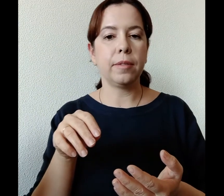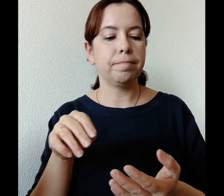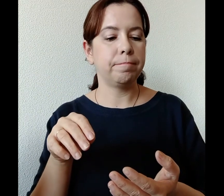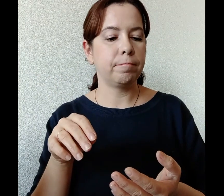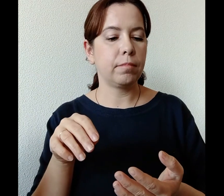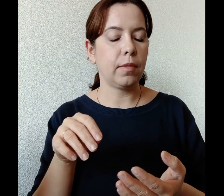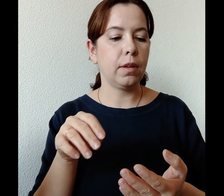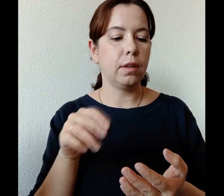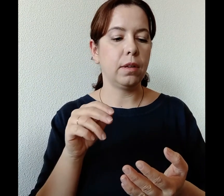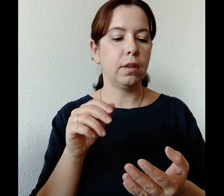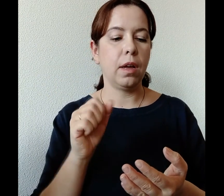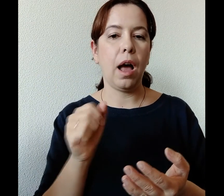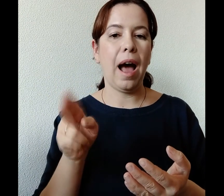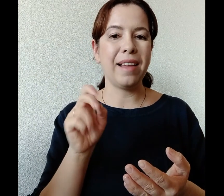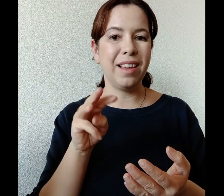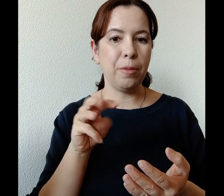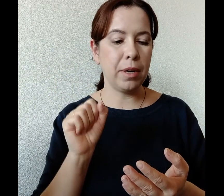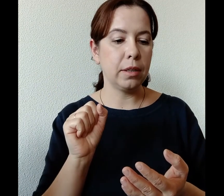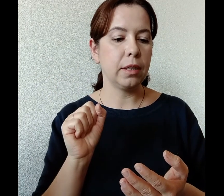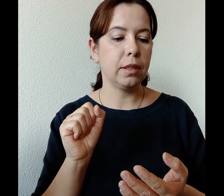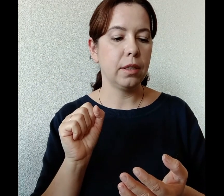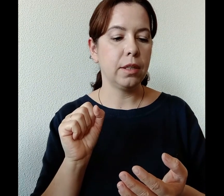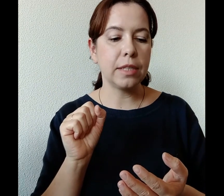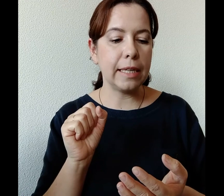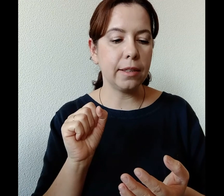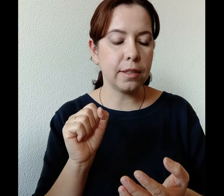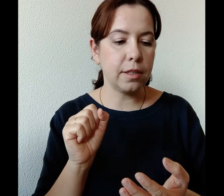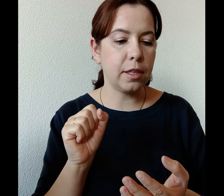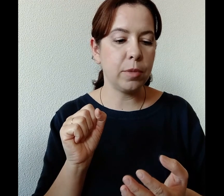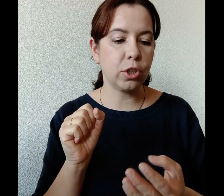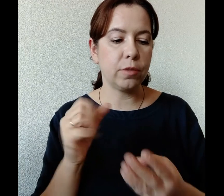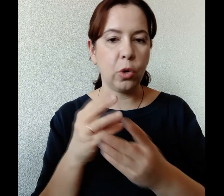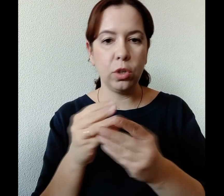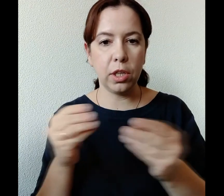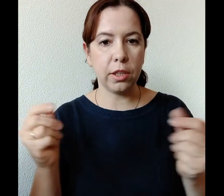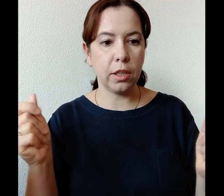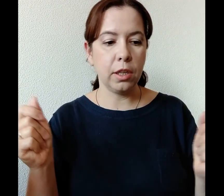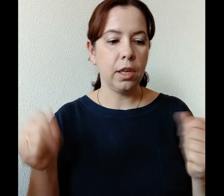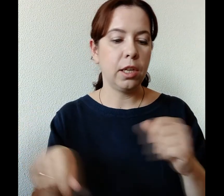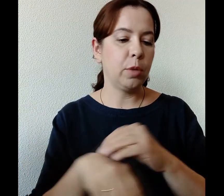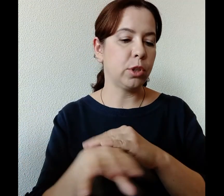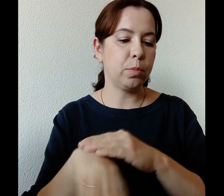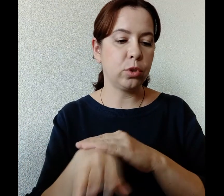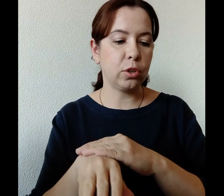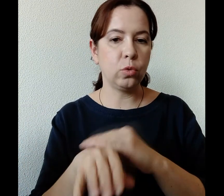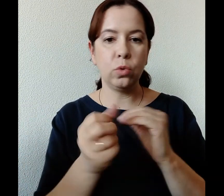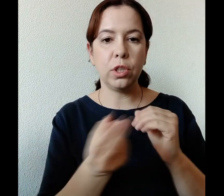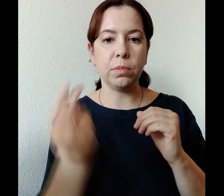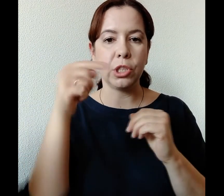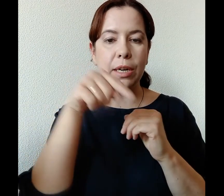Адама истление. Здесь либо же такое тление, либо же пустоту, либо же